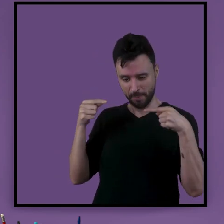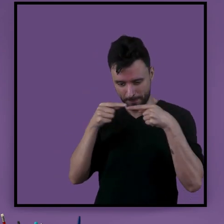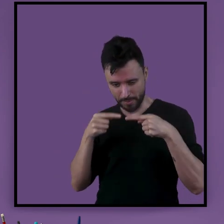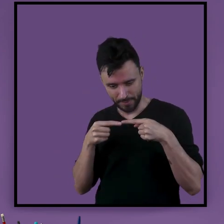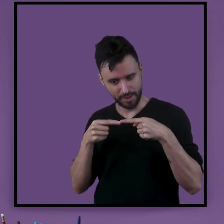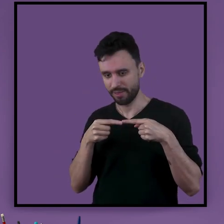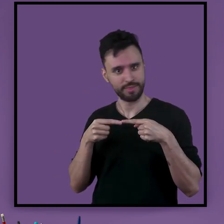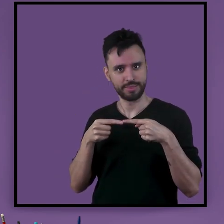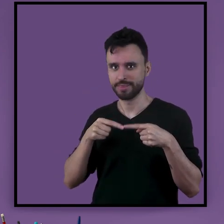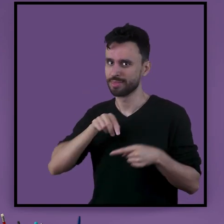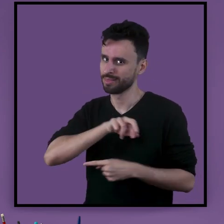gostam.